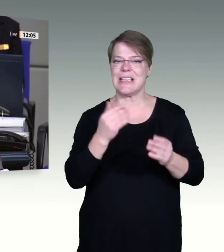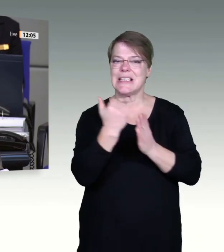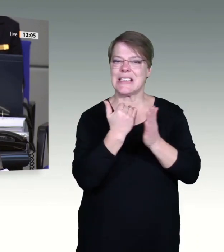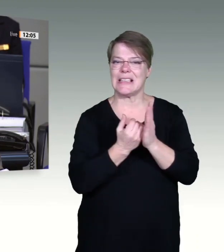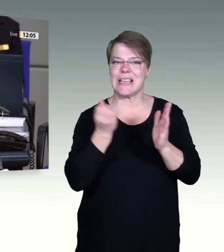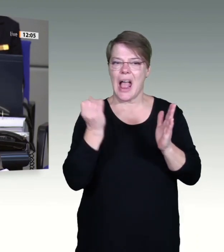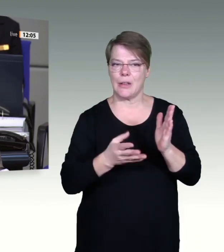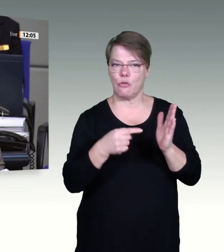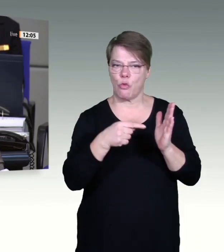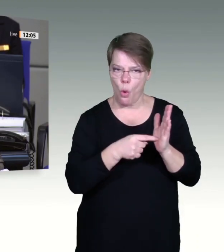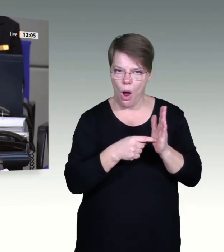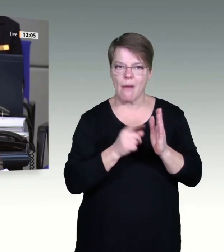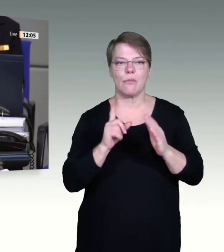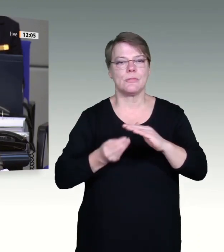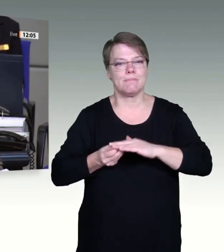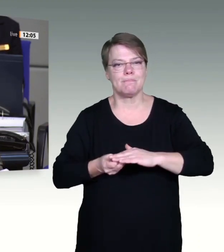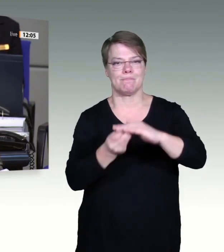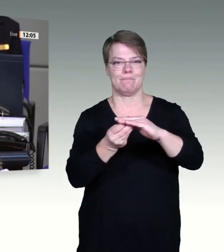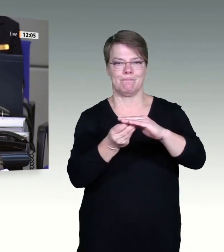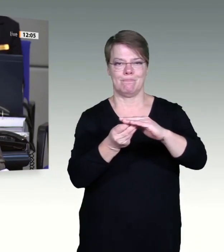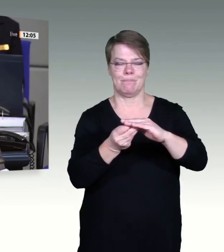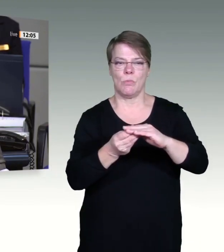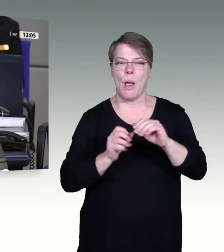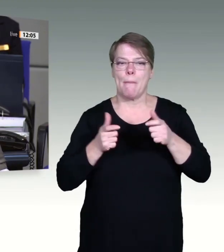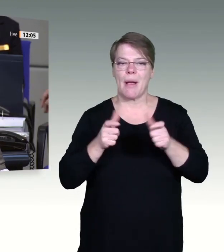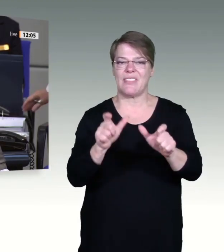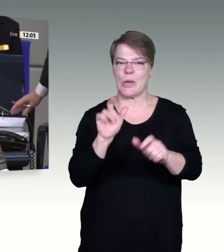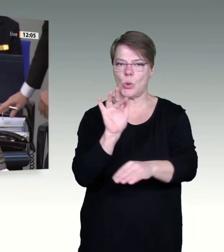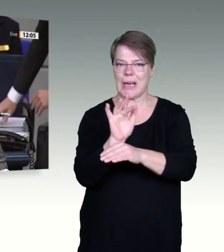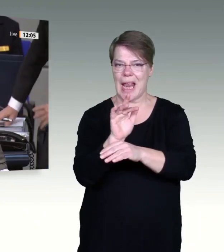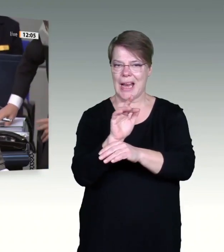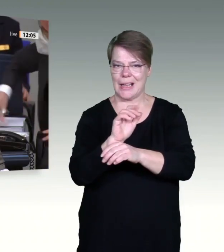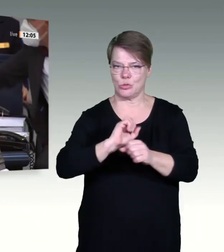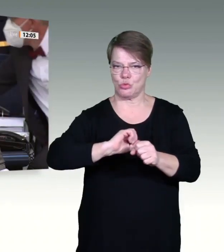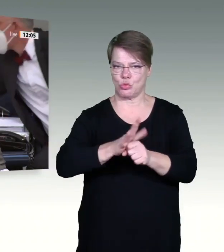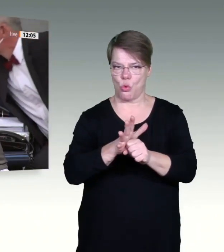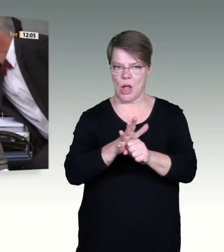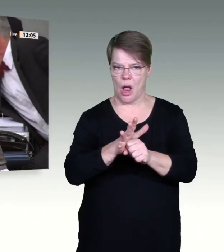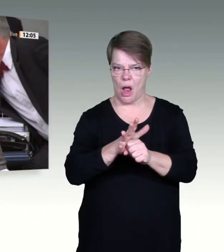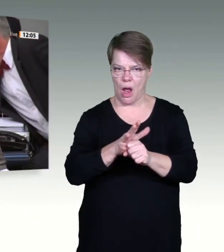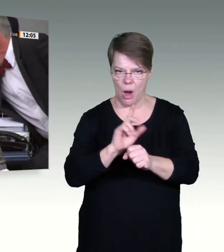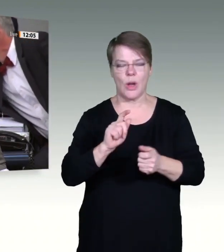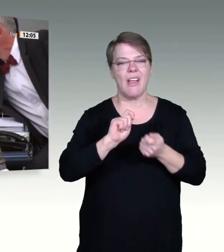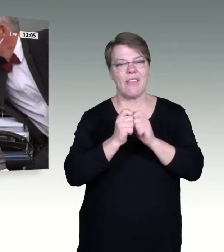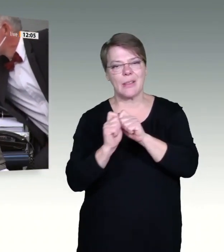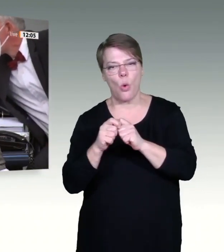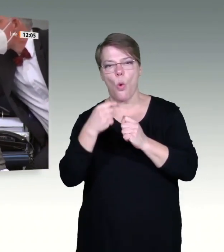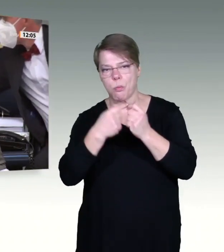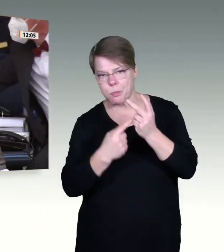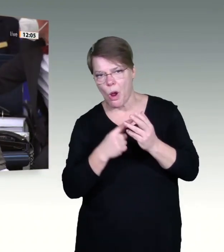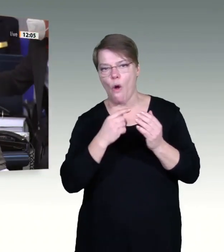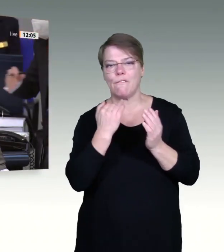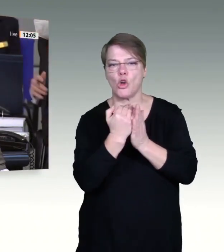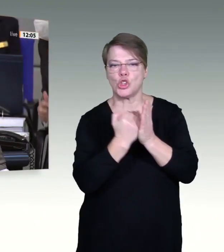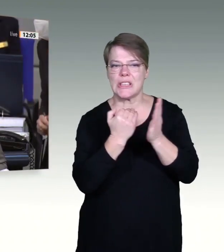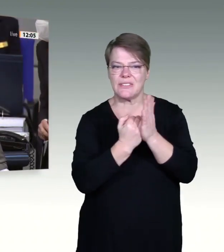Impfprävention gegen Covid-19 und zur Veränderung weiterer Vorschriften im Zusammenhang mit der Covid-19